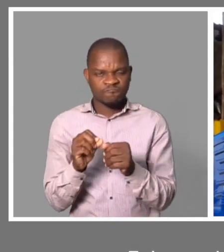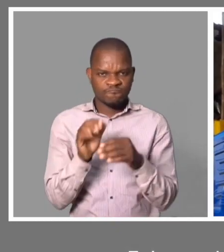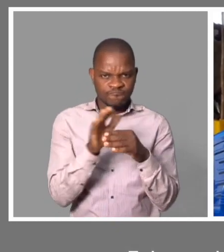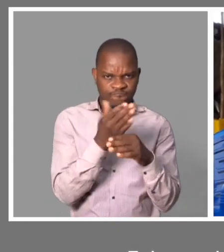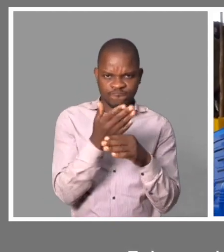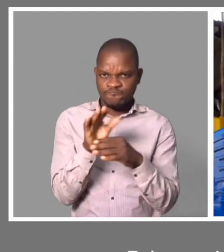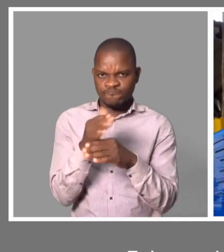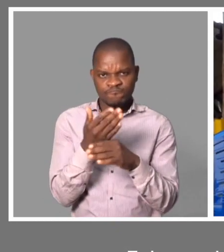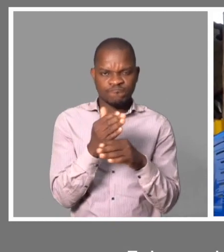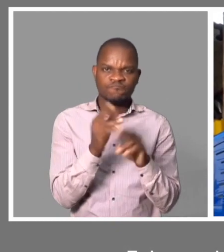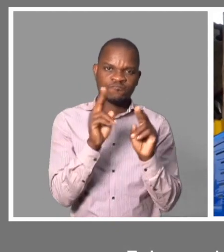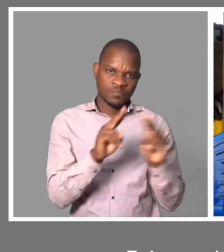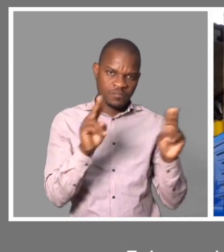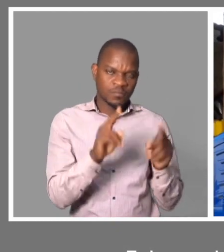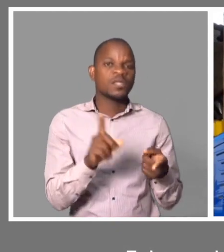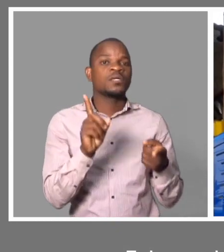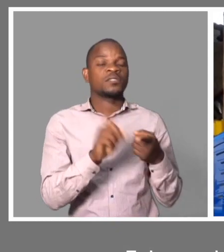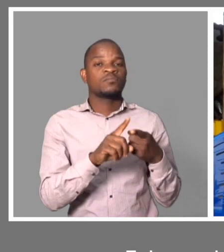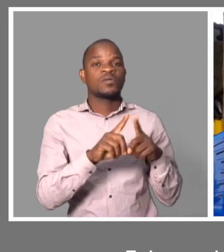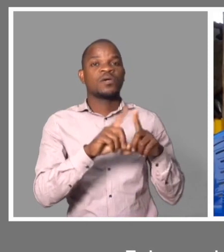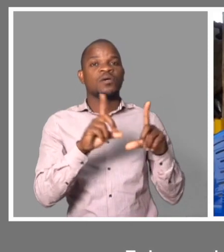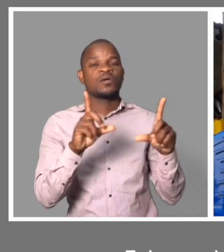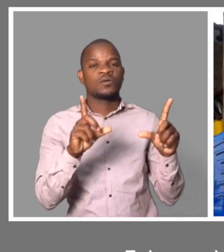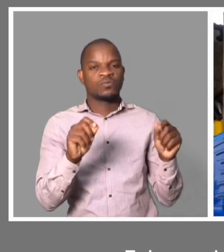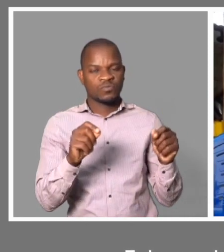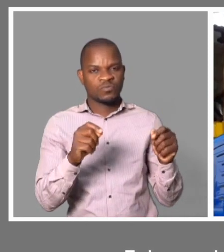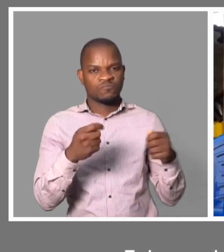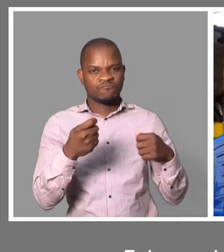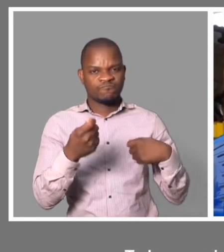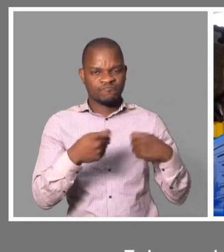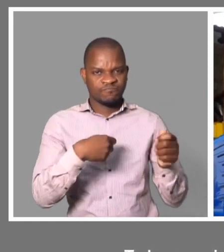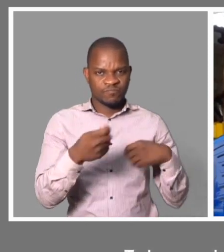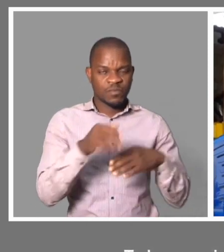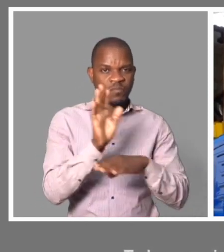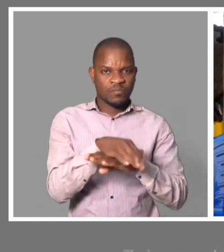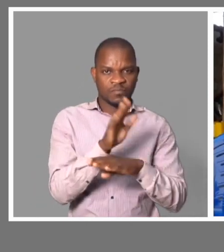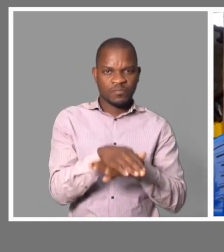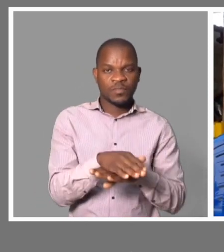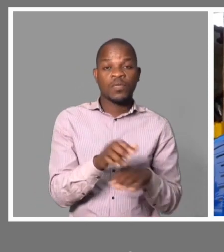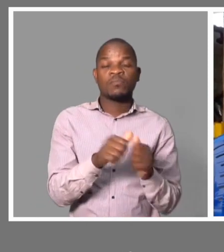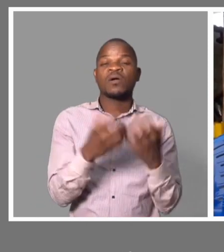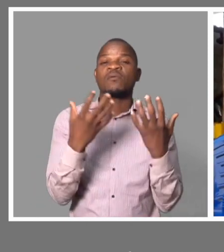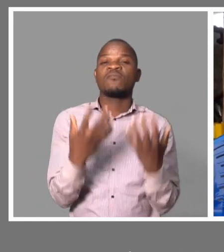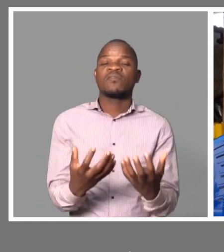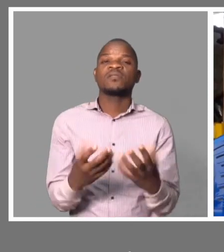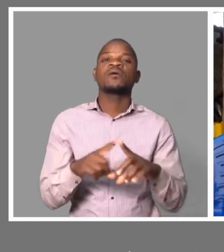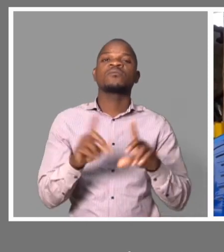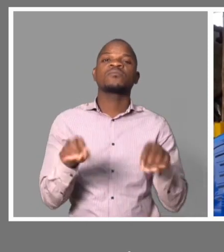estão revidas, assim como a minha própria vacinação já está. Então, o que está em causa